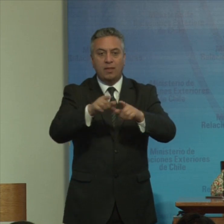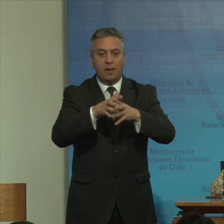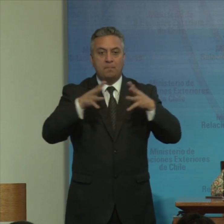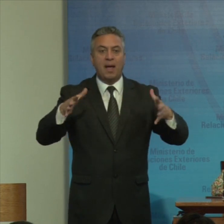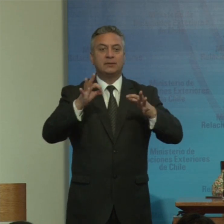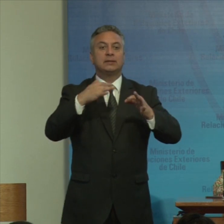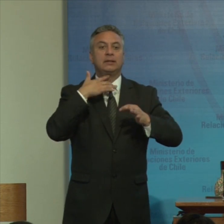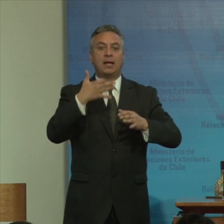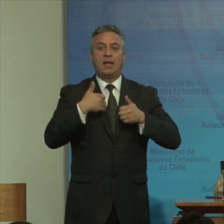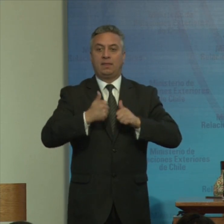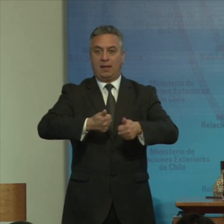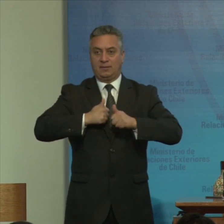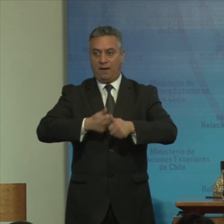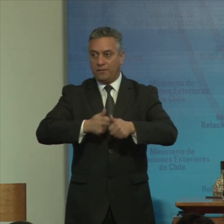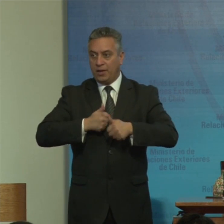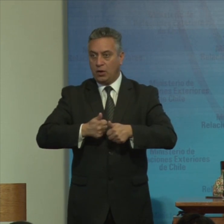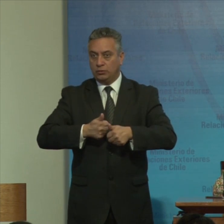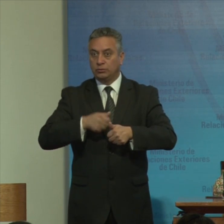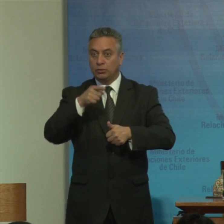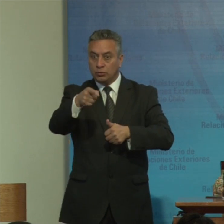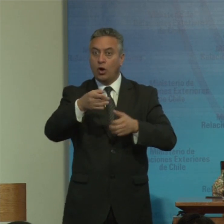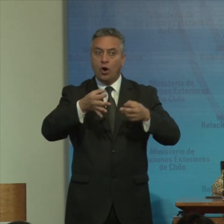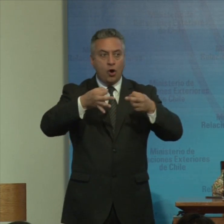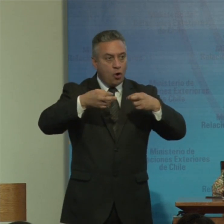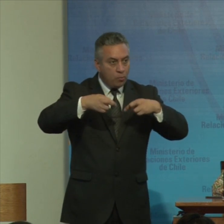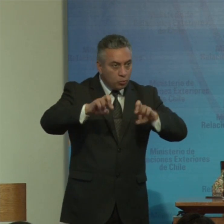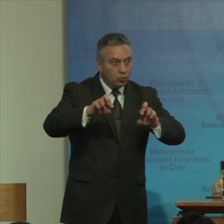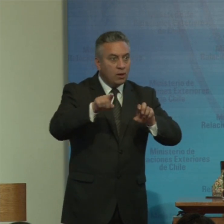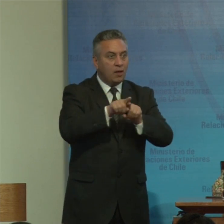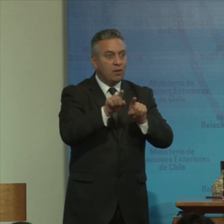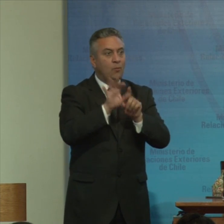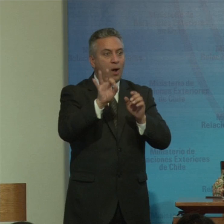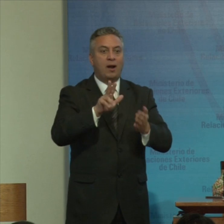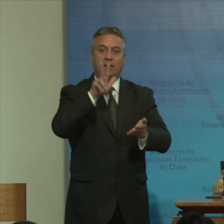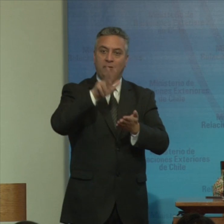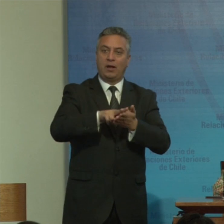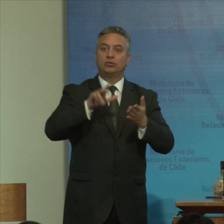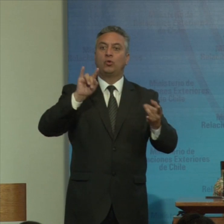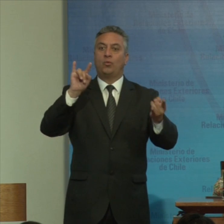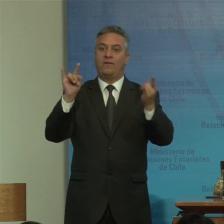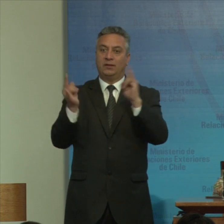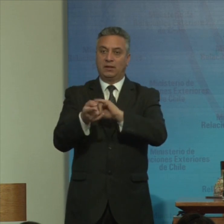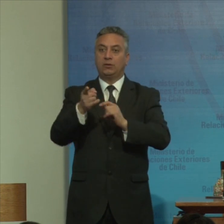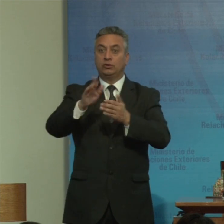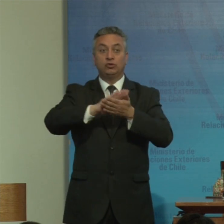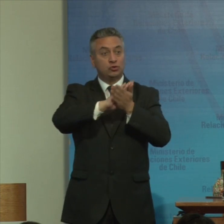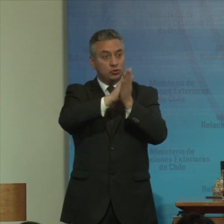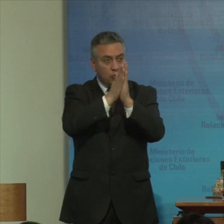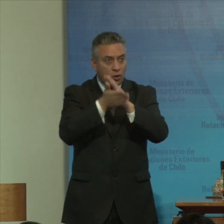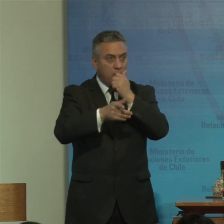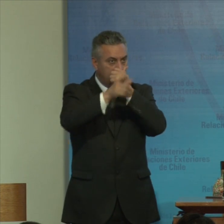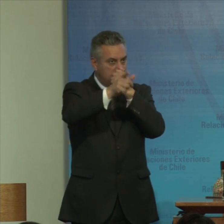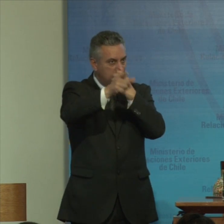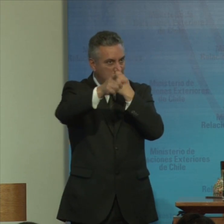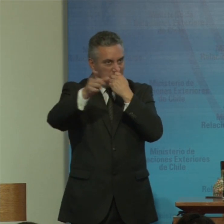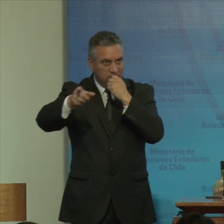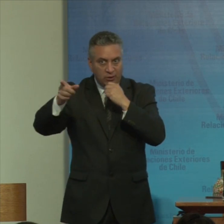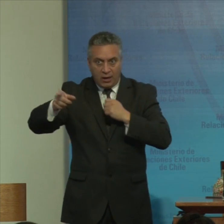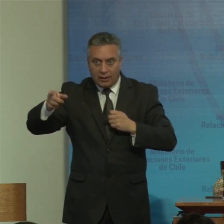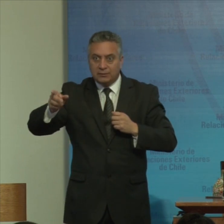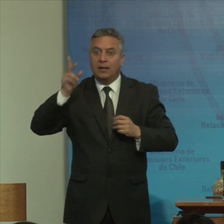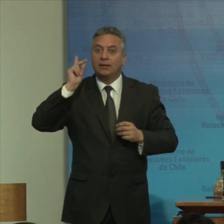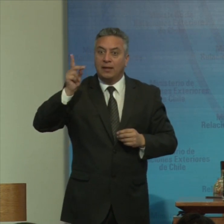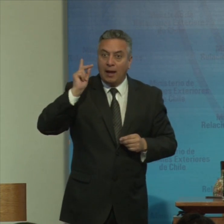oportunidades en cuanto a alcanzar ratificación universal y así asegurar que todas las personas con discapacidad en todas